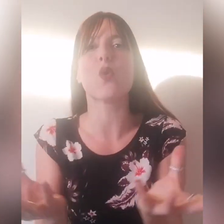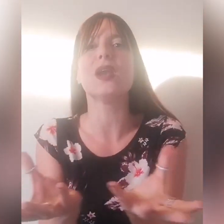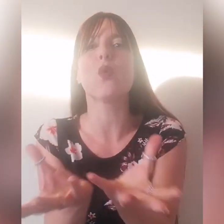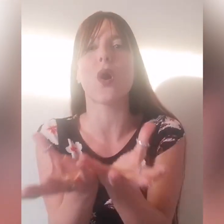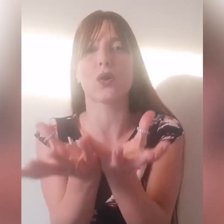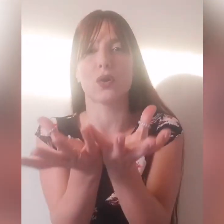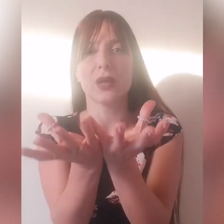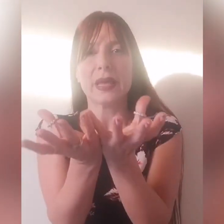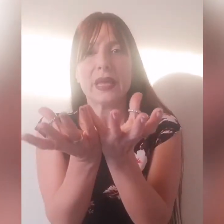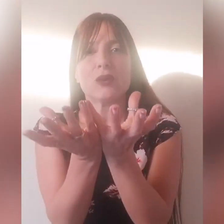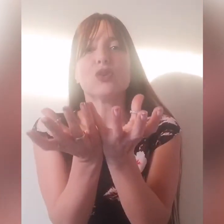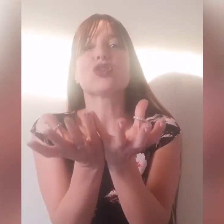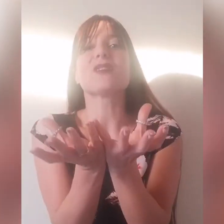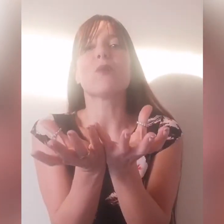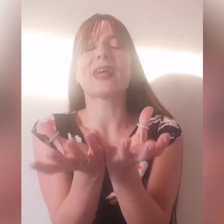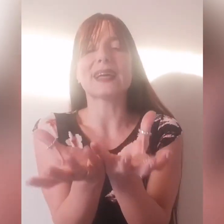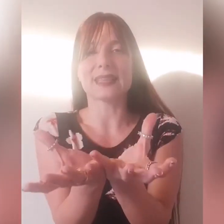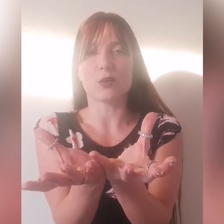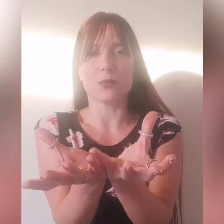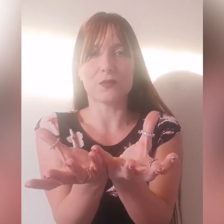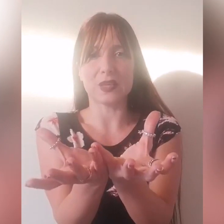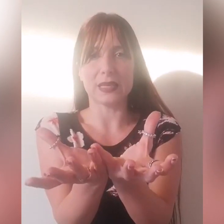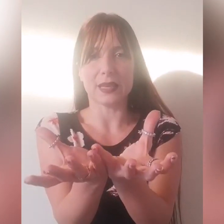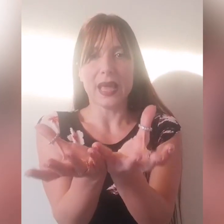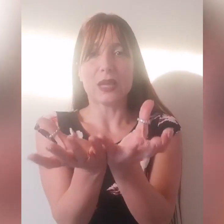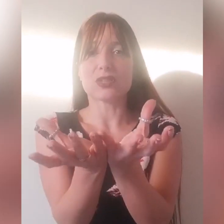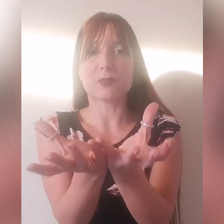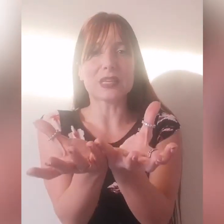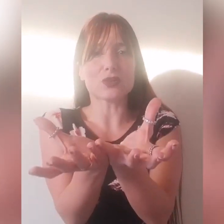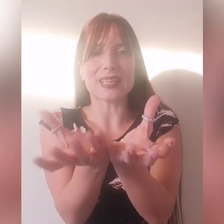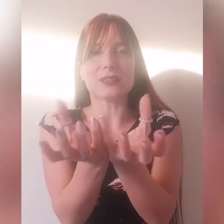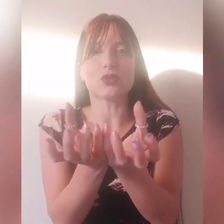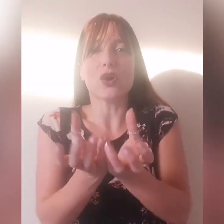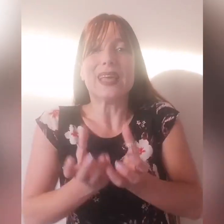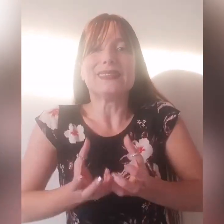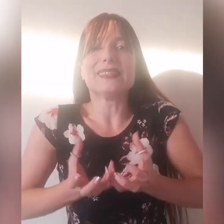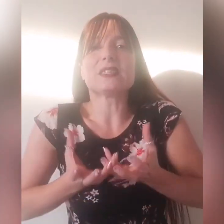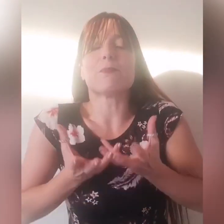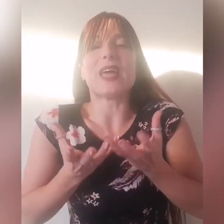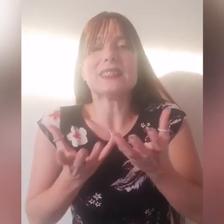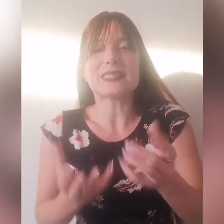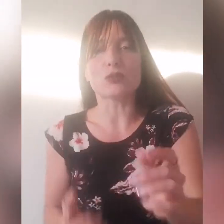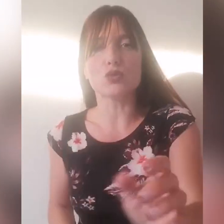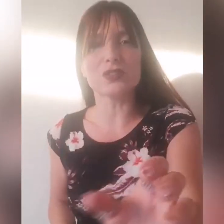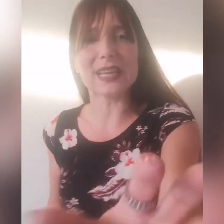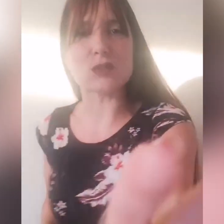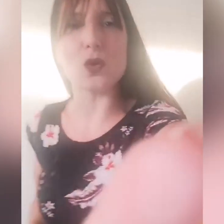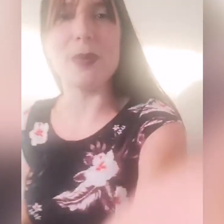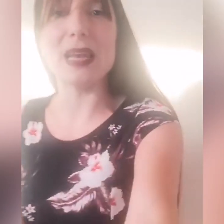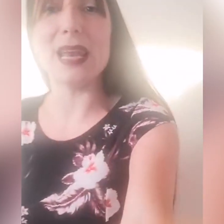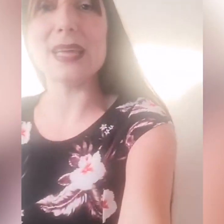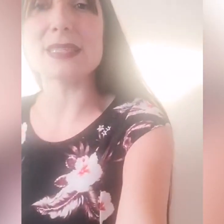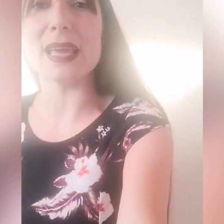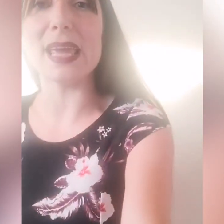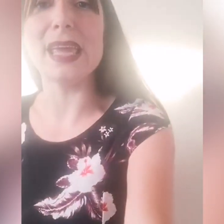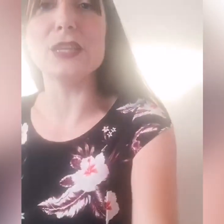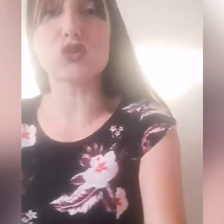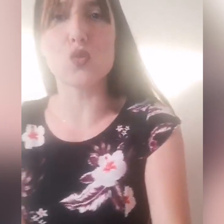quel luogo noi troviamo grazia come figli e lo Spirito Santo dispensa tutte le sue bellezze e il suo